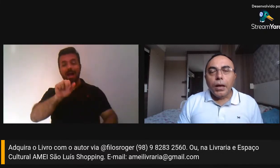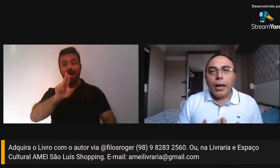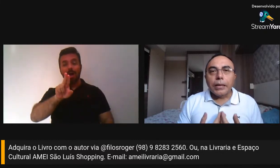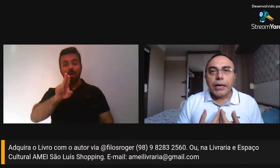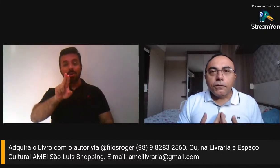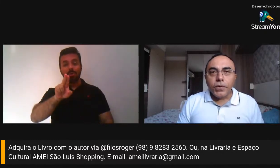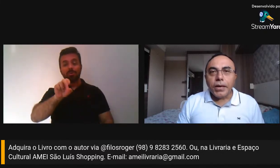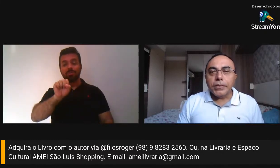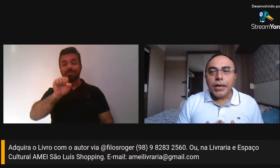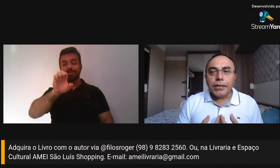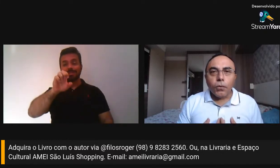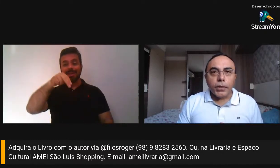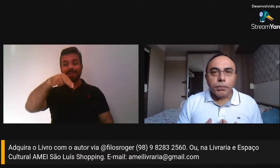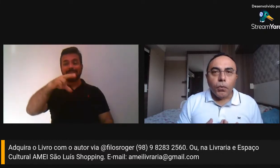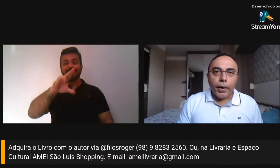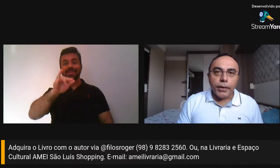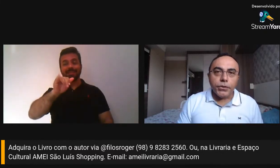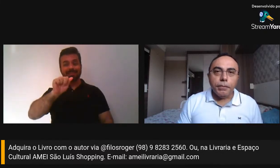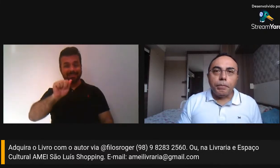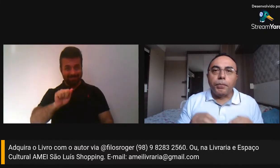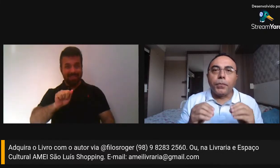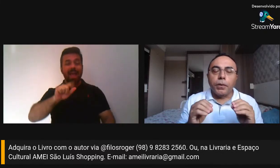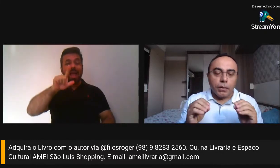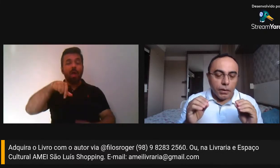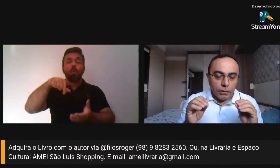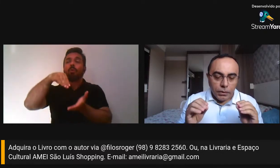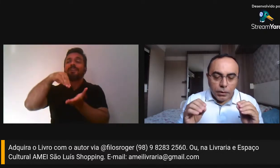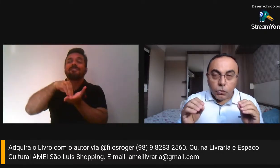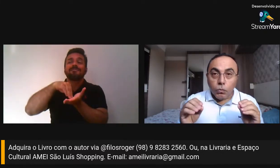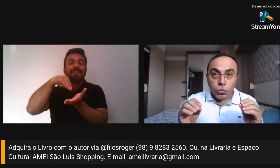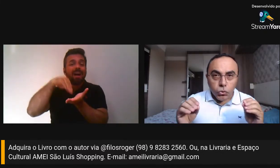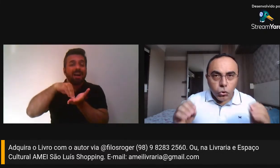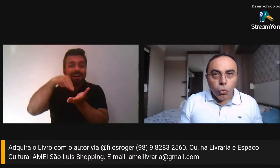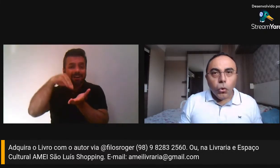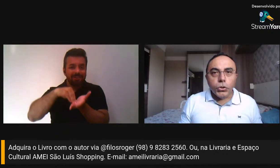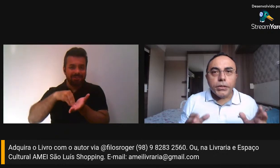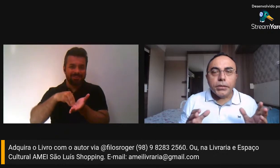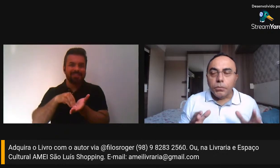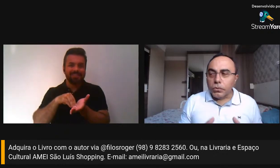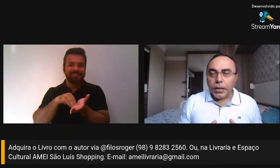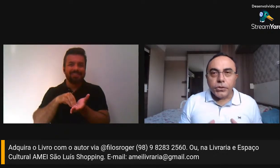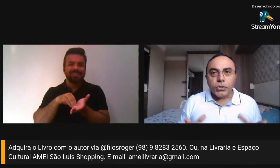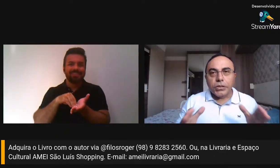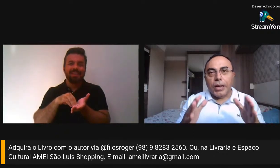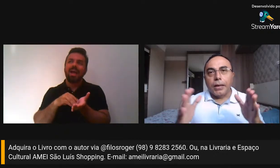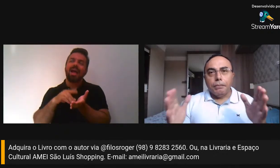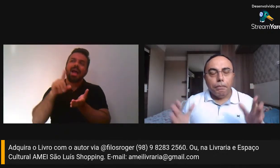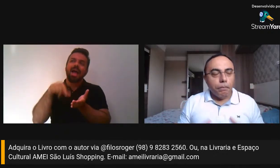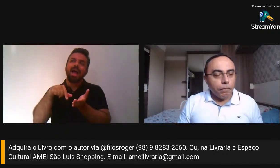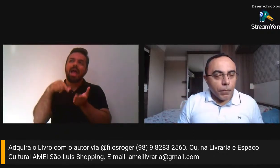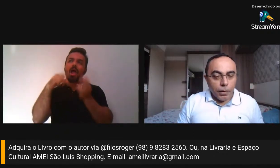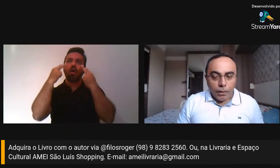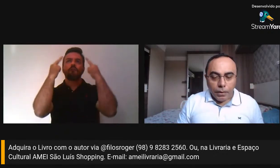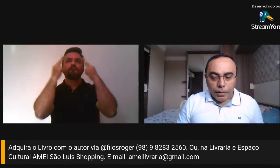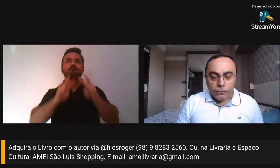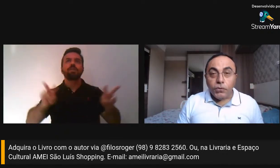mundo através da linguagem poética, o mundo de hoje, esse mundo que a gente está